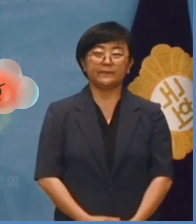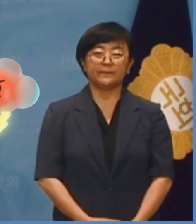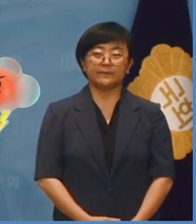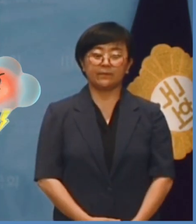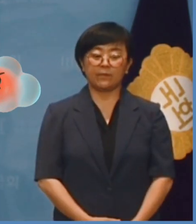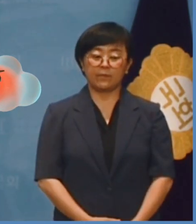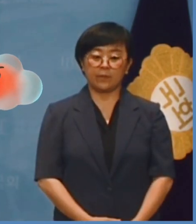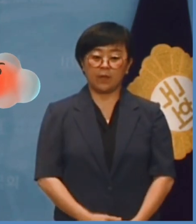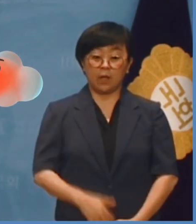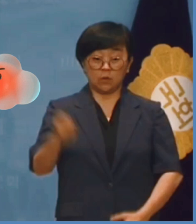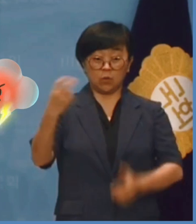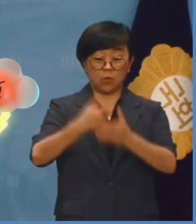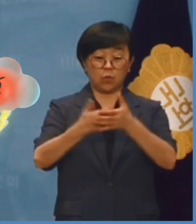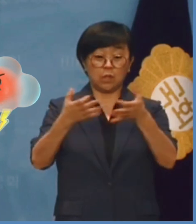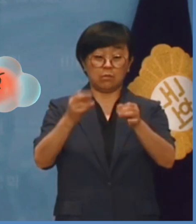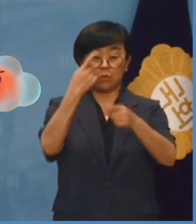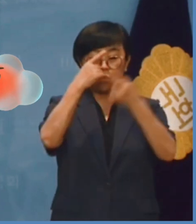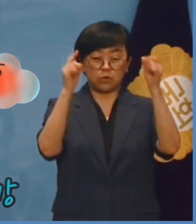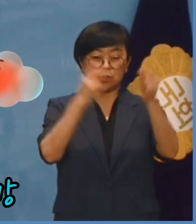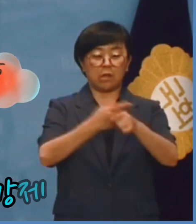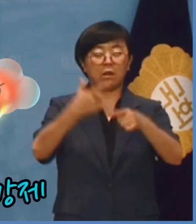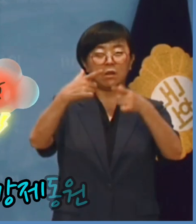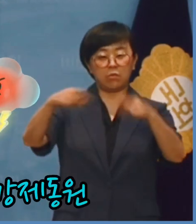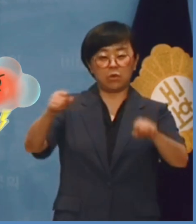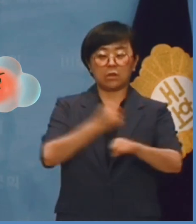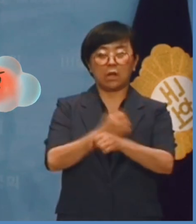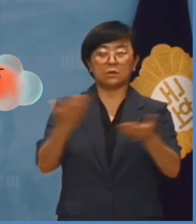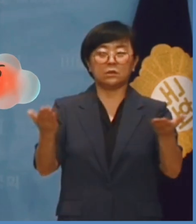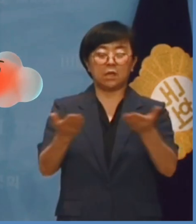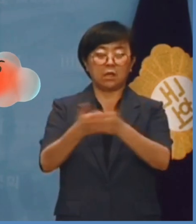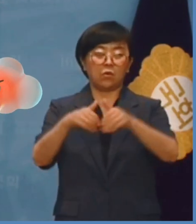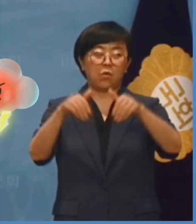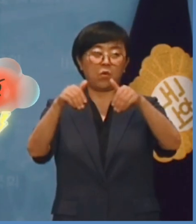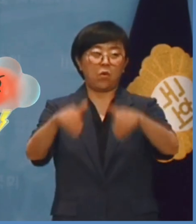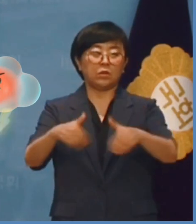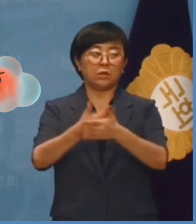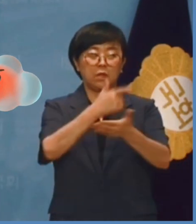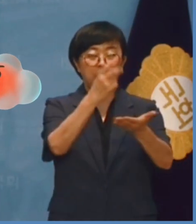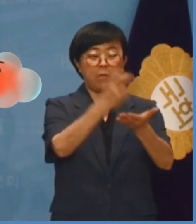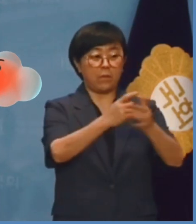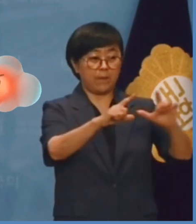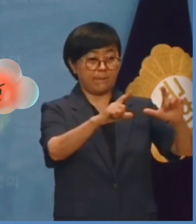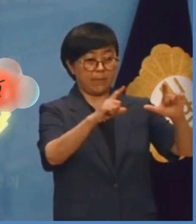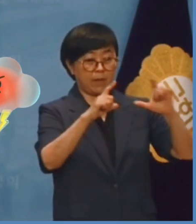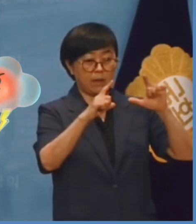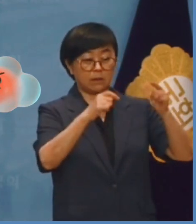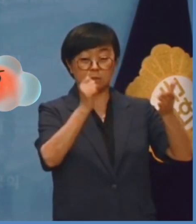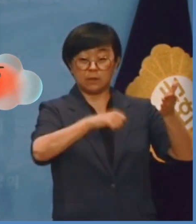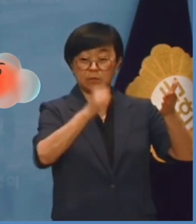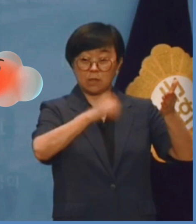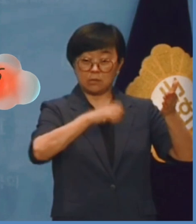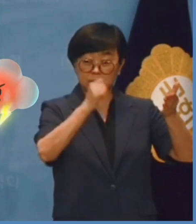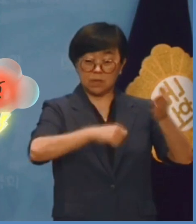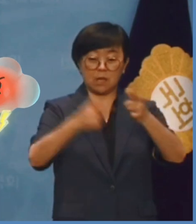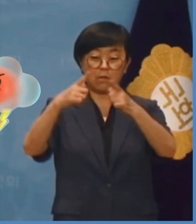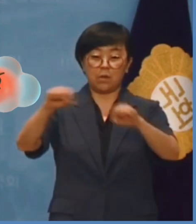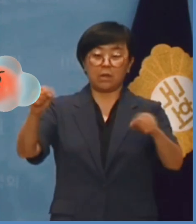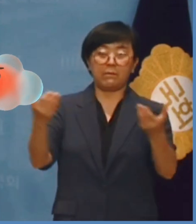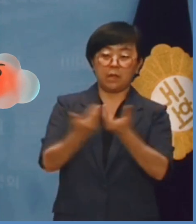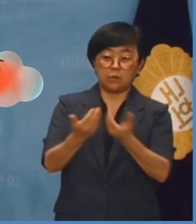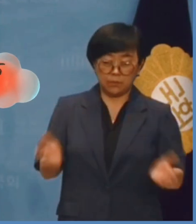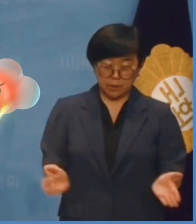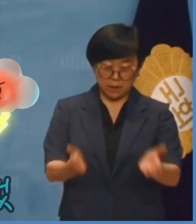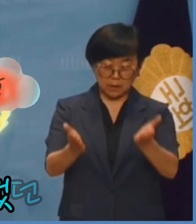또한 김용호 교수는 일본의 강제 동원에 대한 대법원 판결에 반일 종족주의, 반일